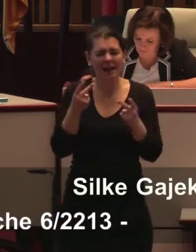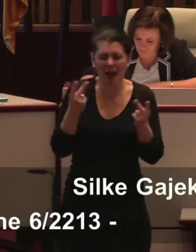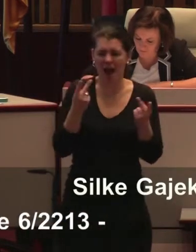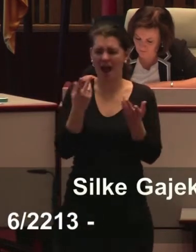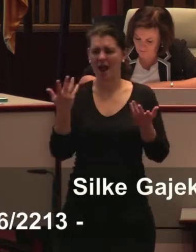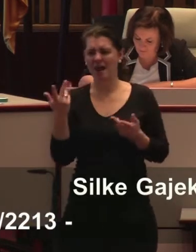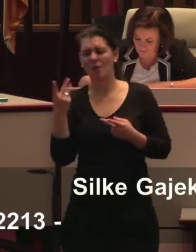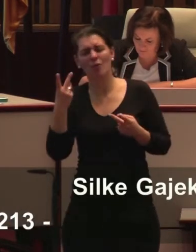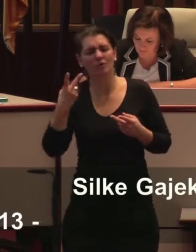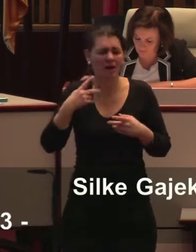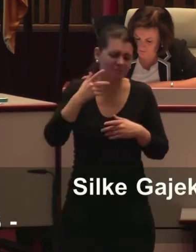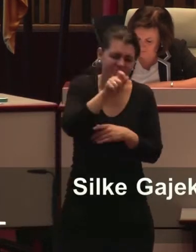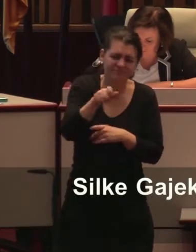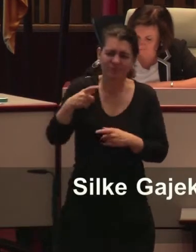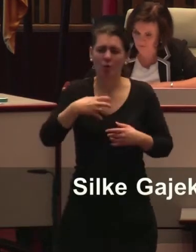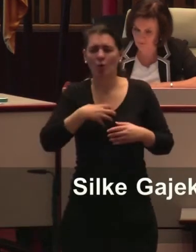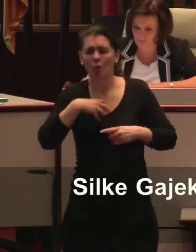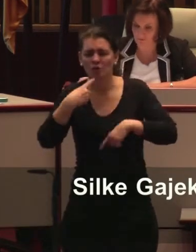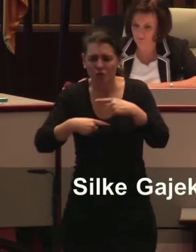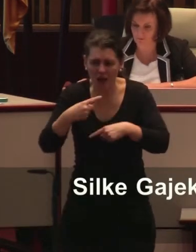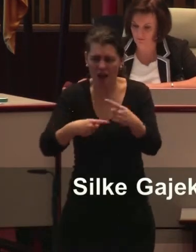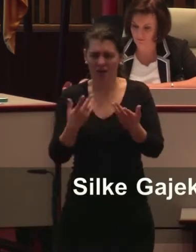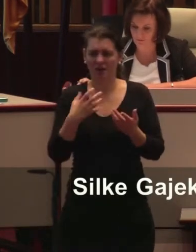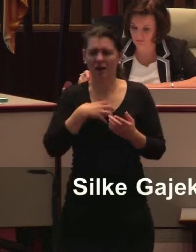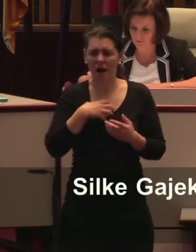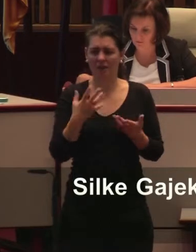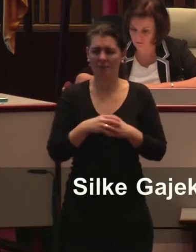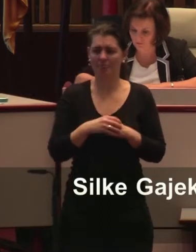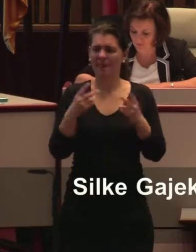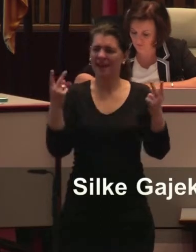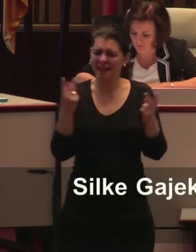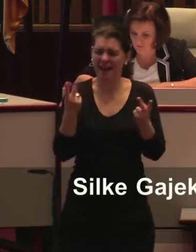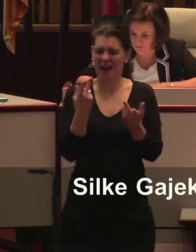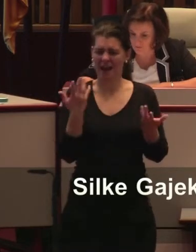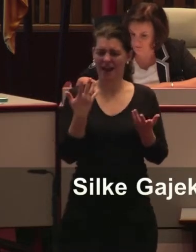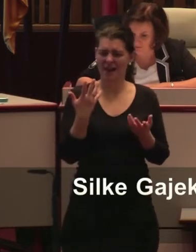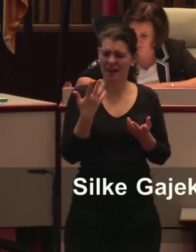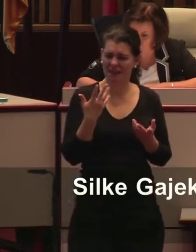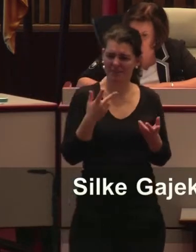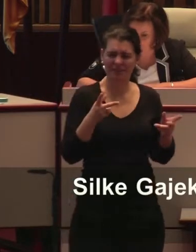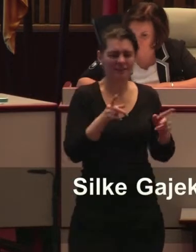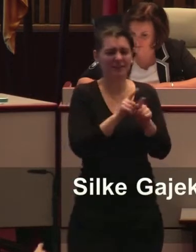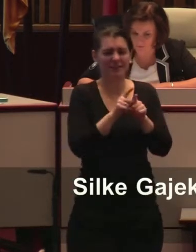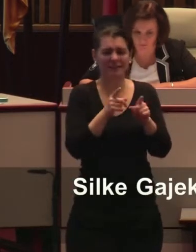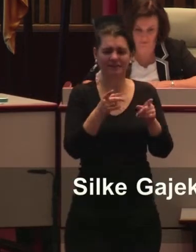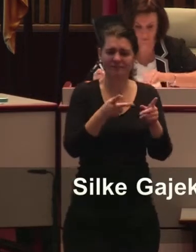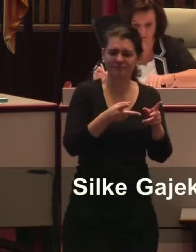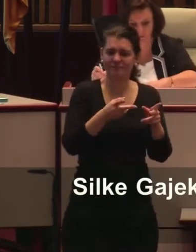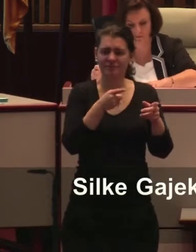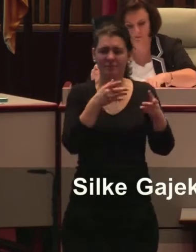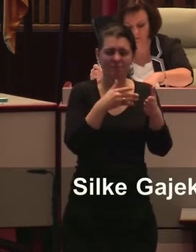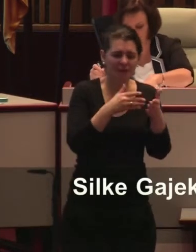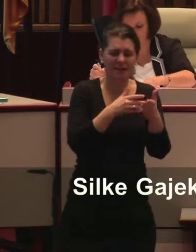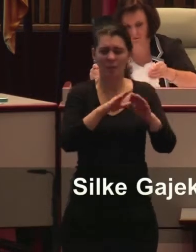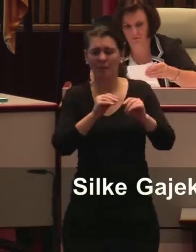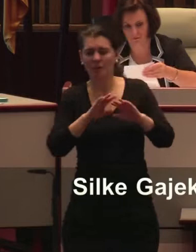psychischer Krankheit oder ohne. Das muss unser Ziel sein, dass wir diese Schere nicht mehr im Kopf haben. Und wenn wir das alle hinkriegen, dann ist,